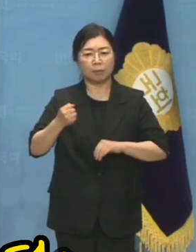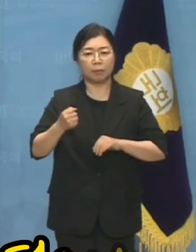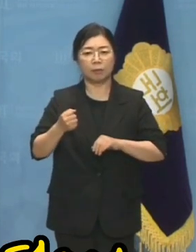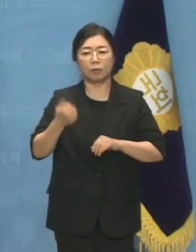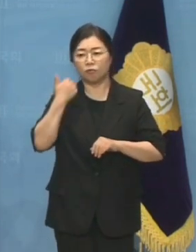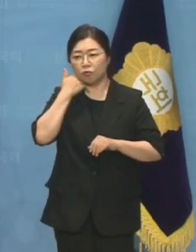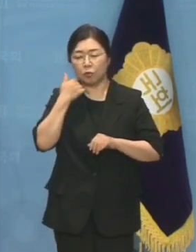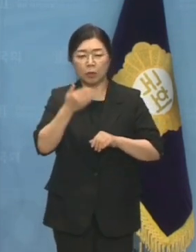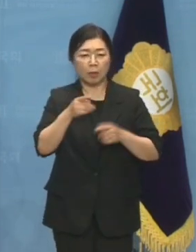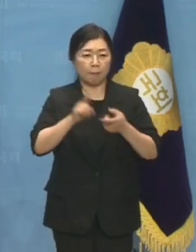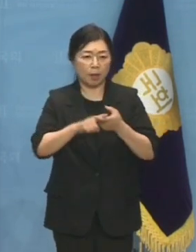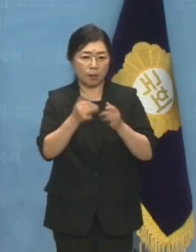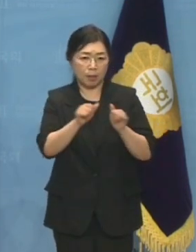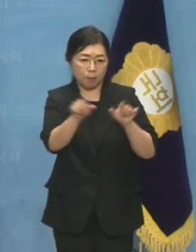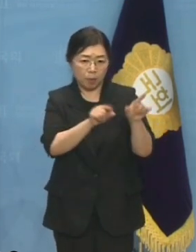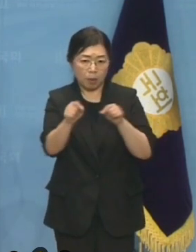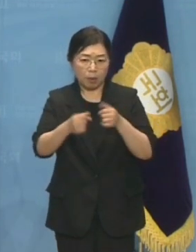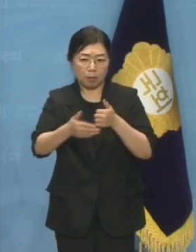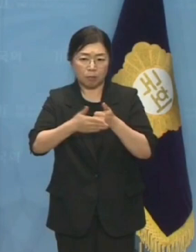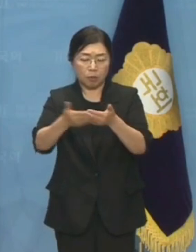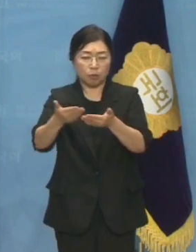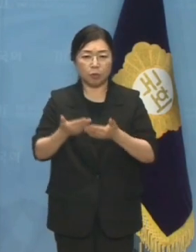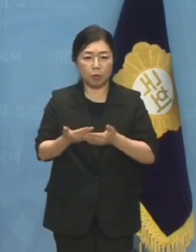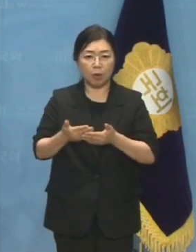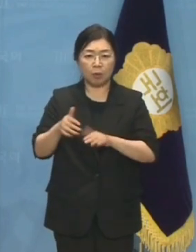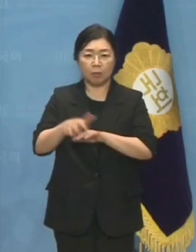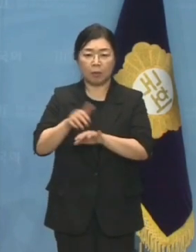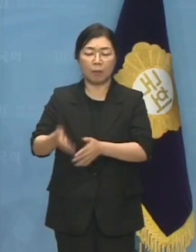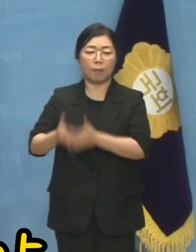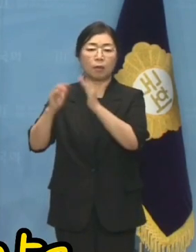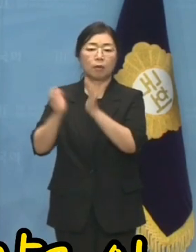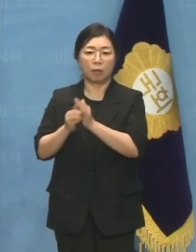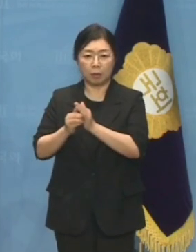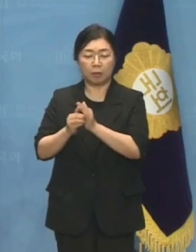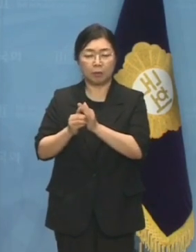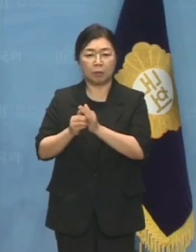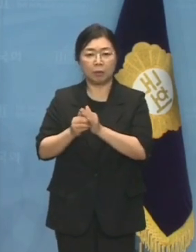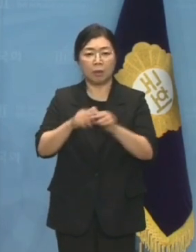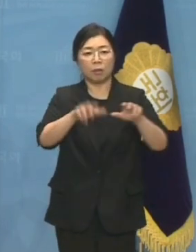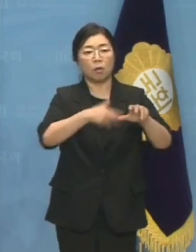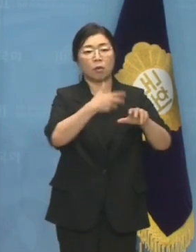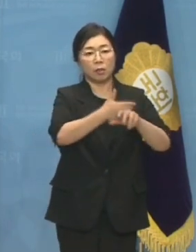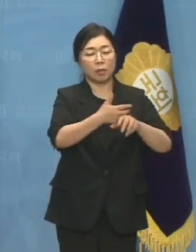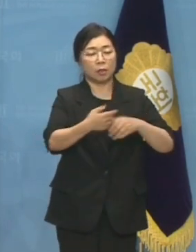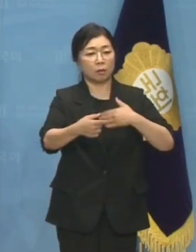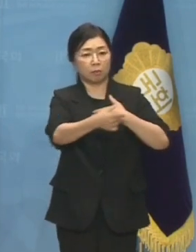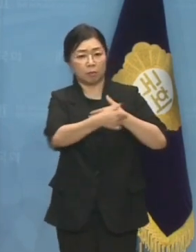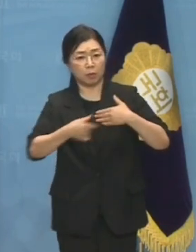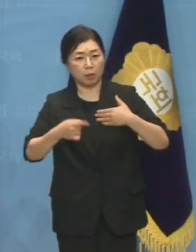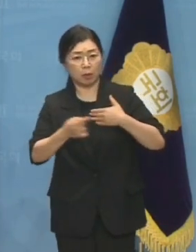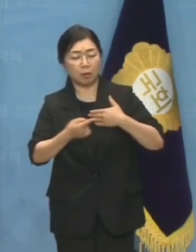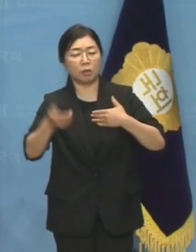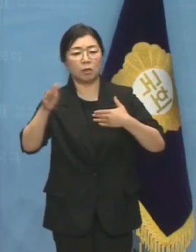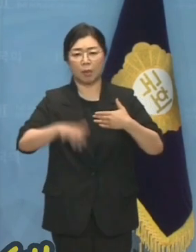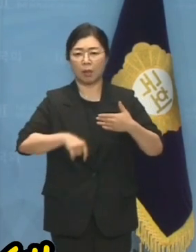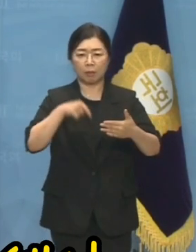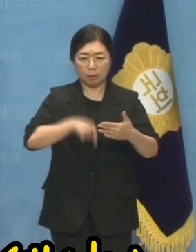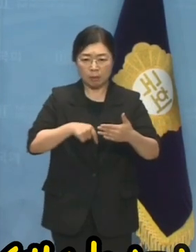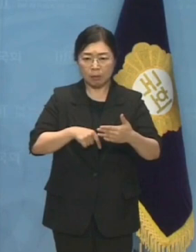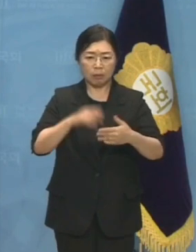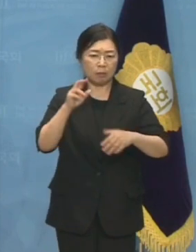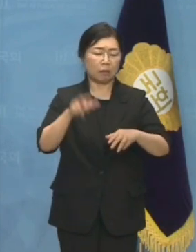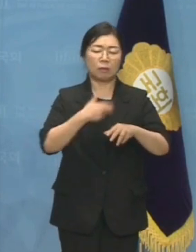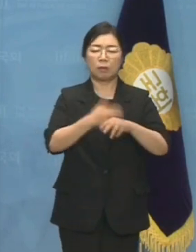구성하였으니 혁신한다고 해서 정말 혁신하는 줄 알고 있던 국민들은 또 한 번 농락당한